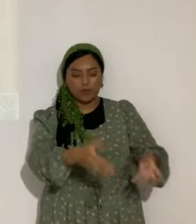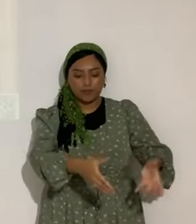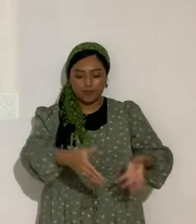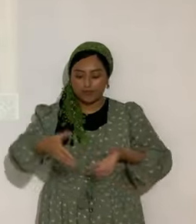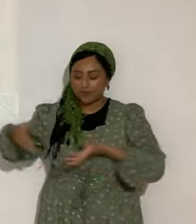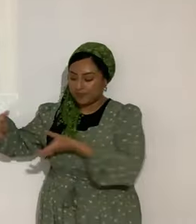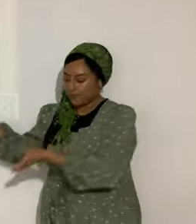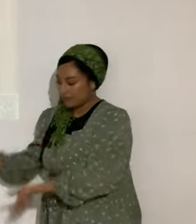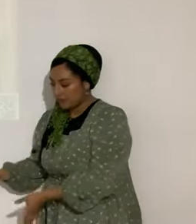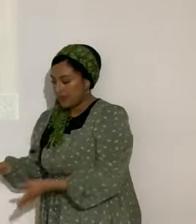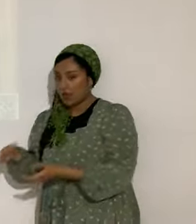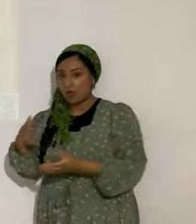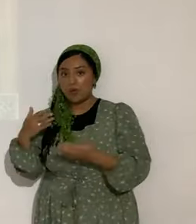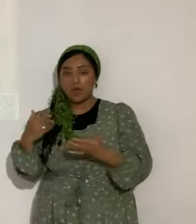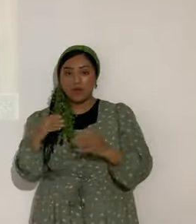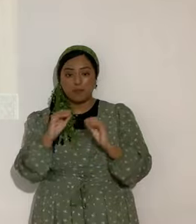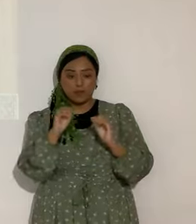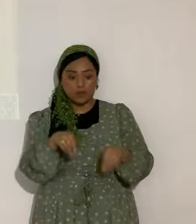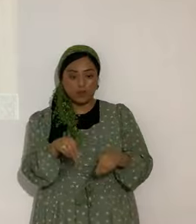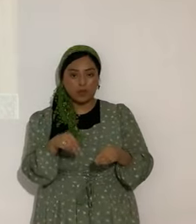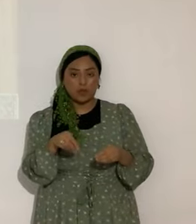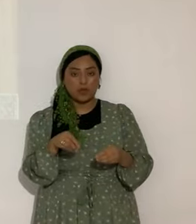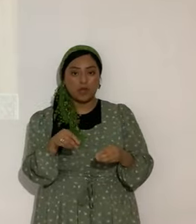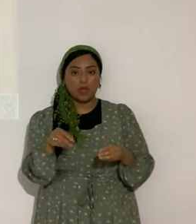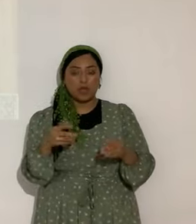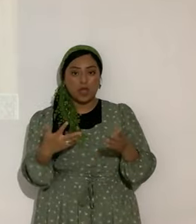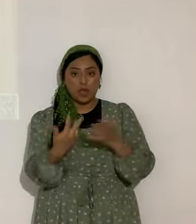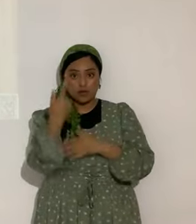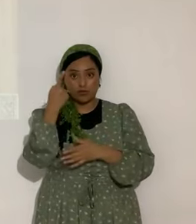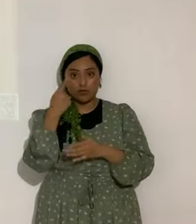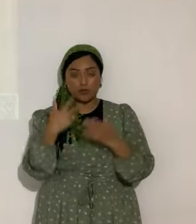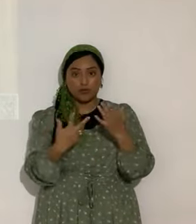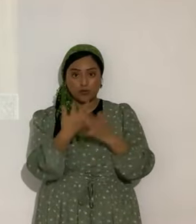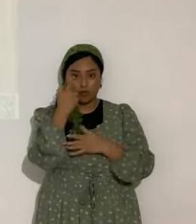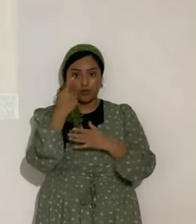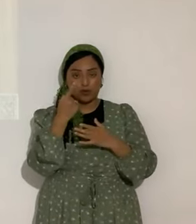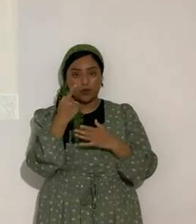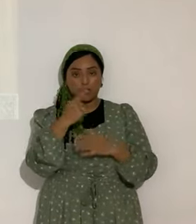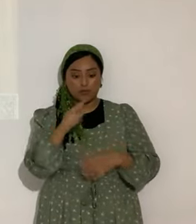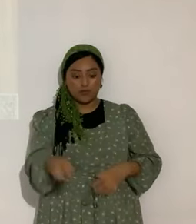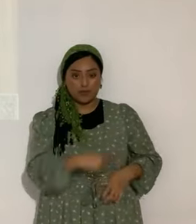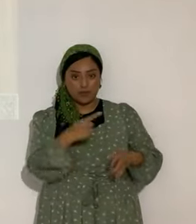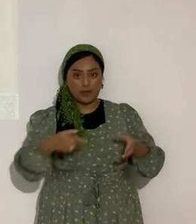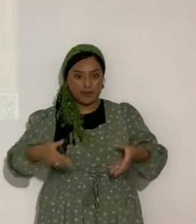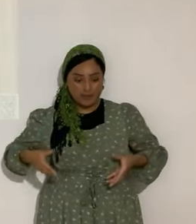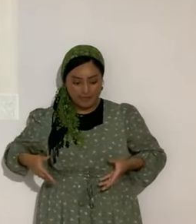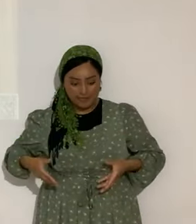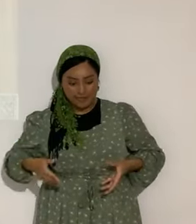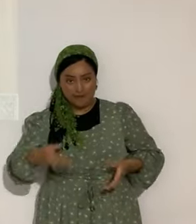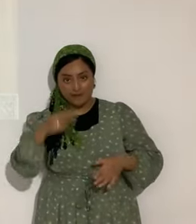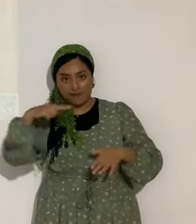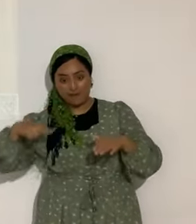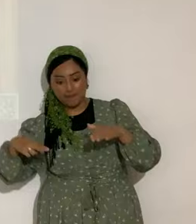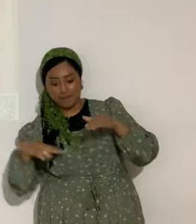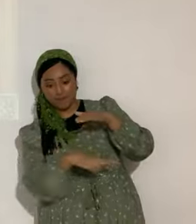querer meter primero ya la llanta buena. Con aire pues. Se mete debajo del carro. Y el gato cae.